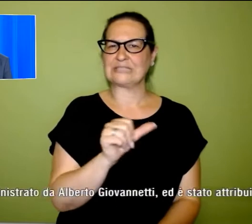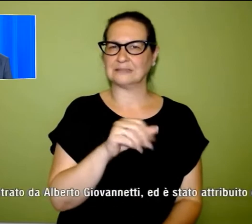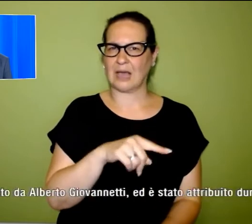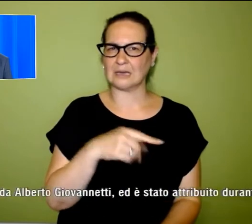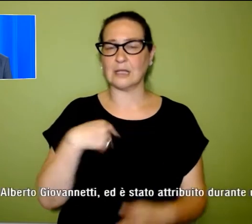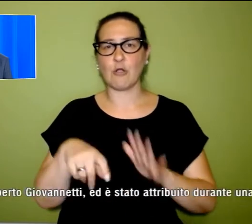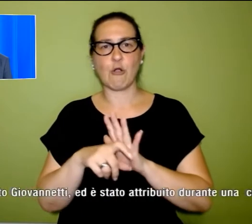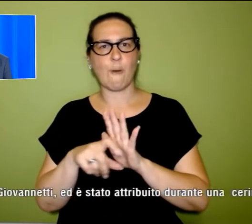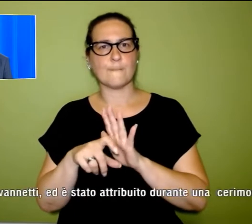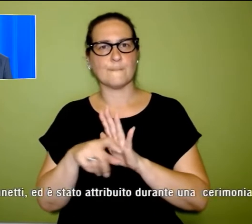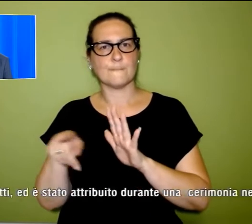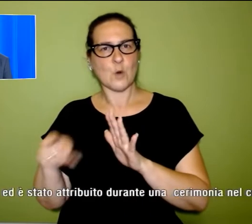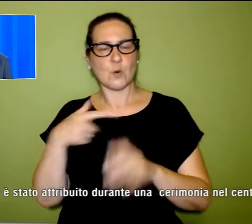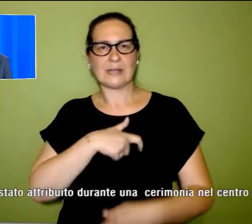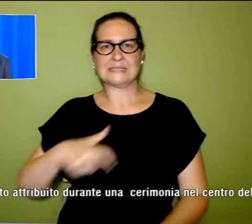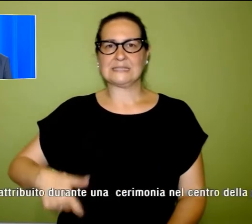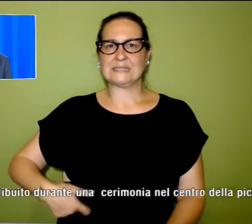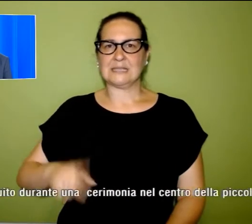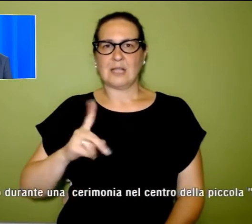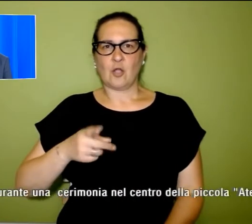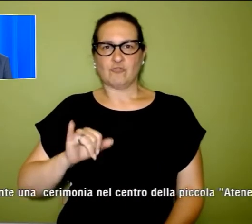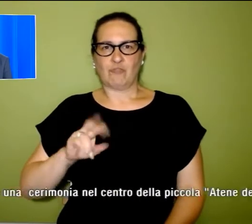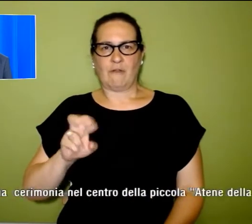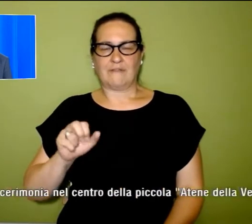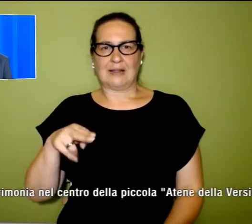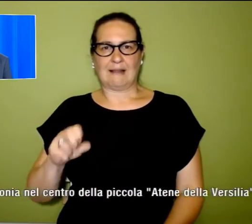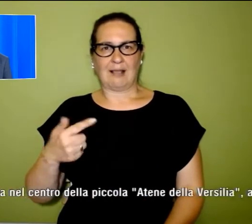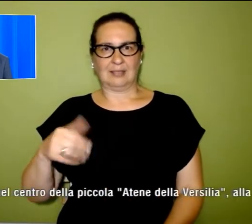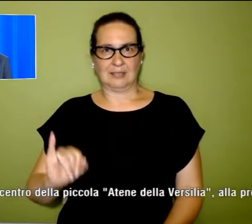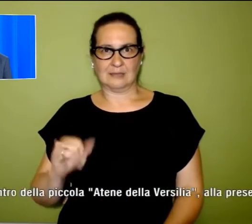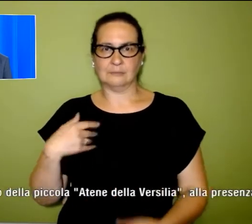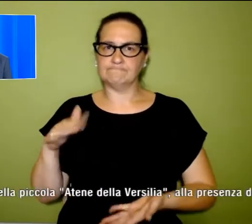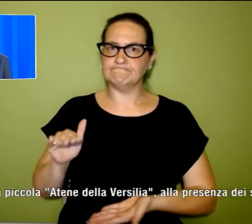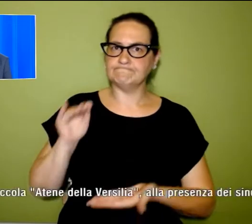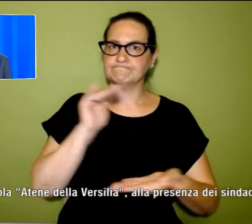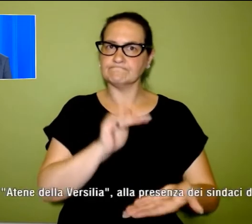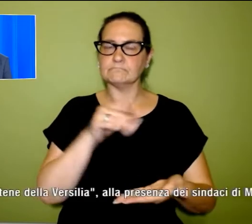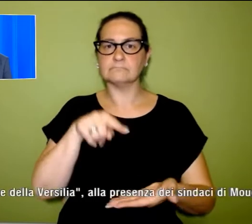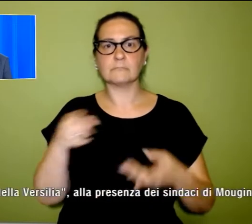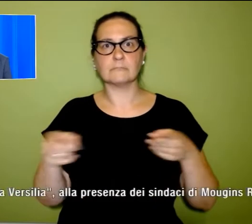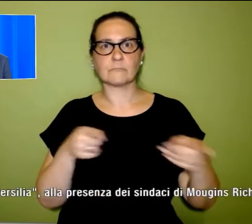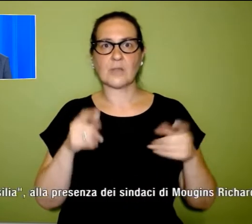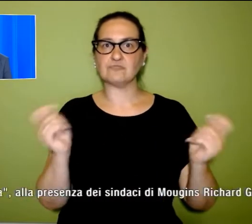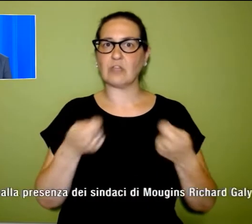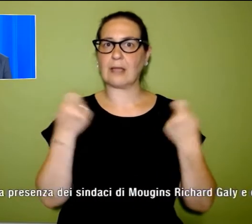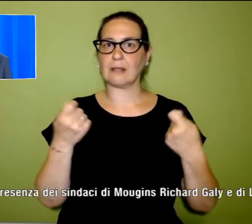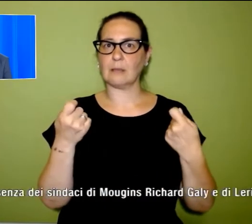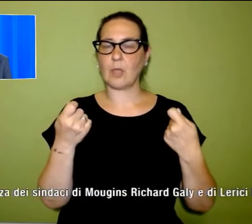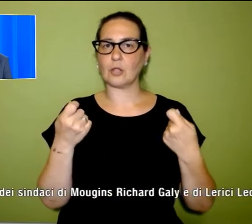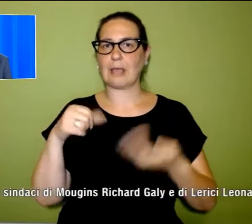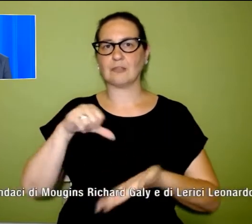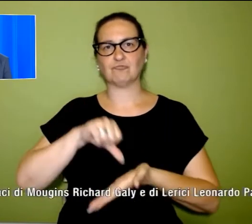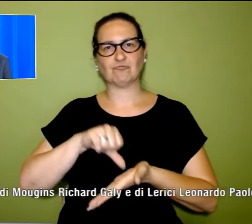amministrato dal sindaco Giovannetti ed è stato attribuito durante una cerimonia nel centro della